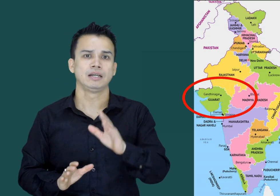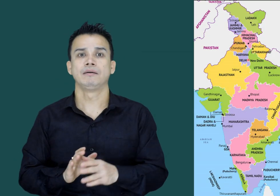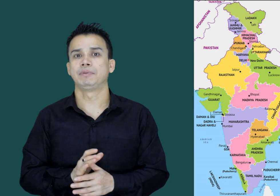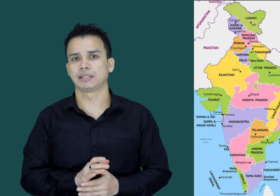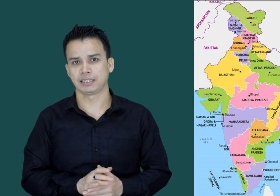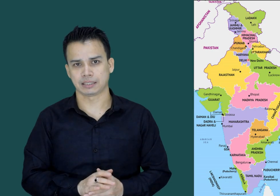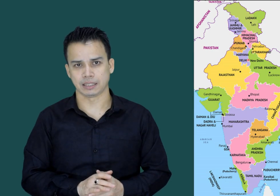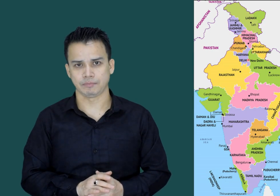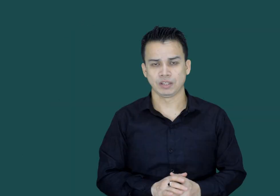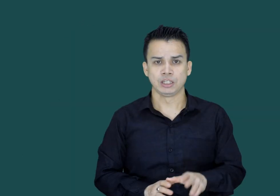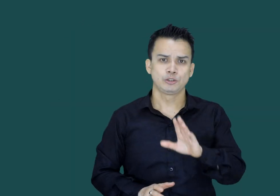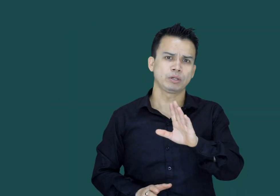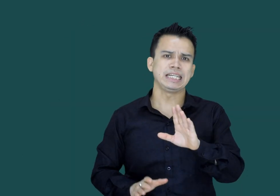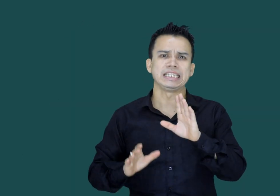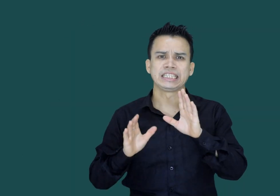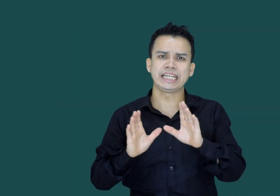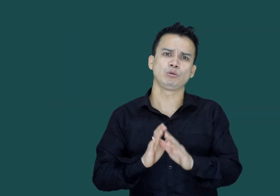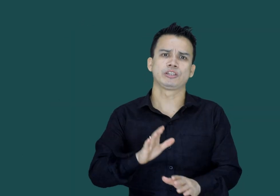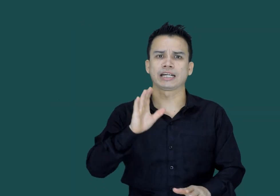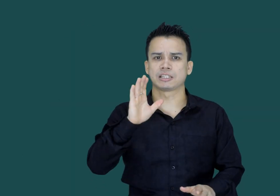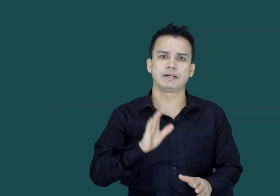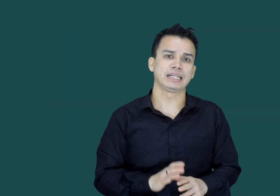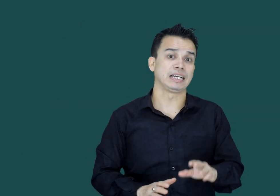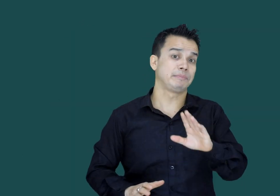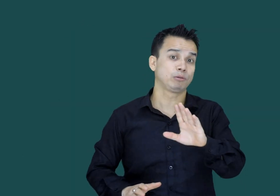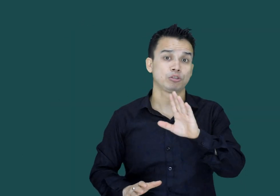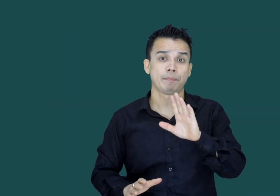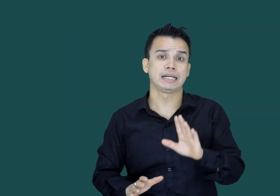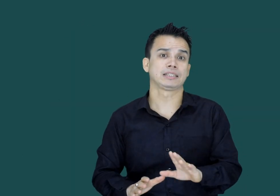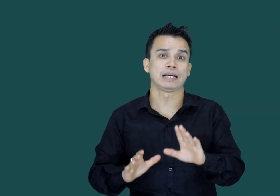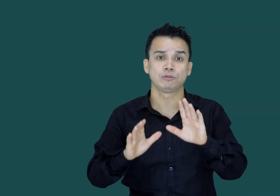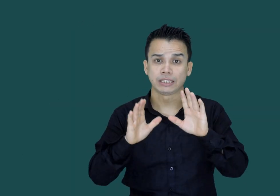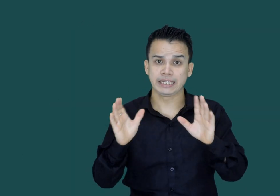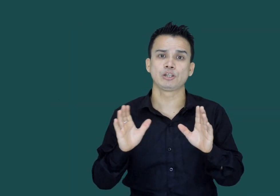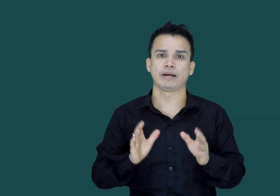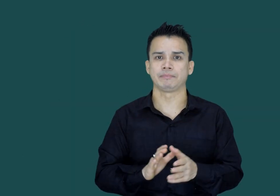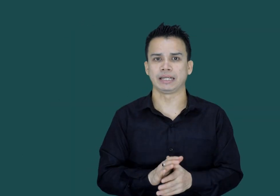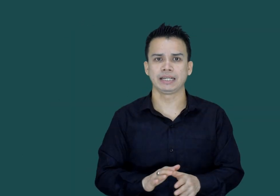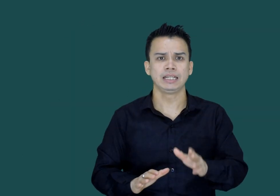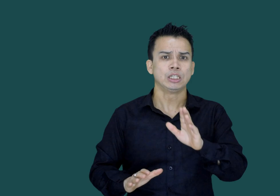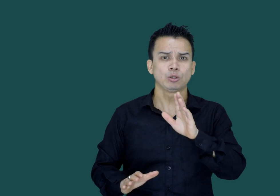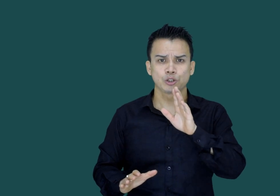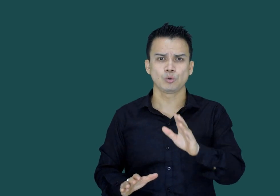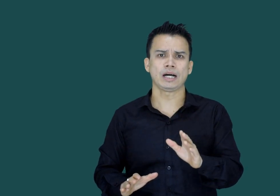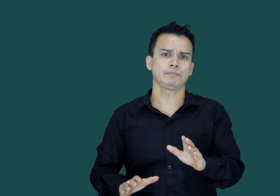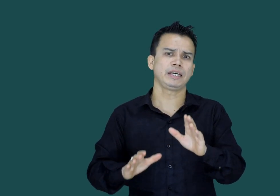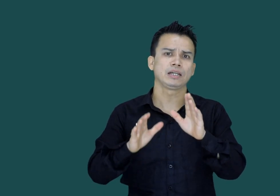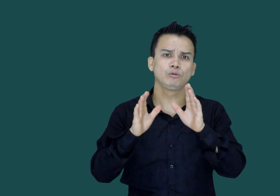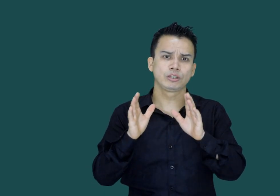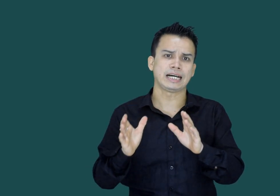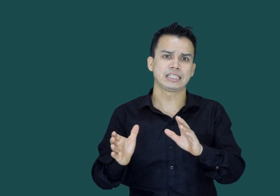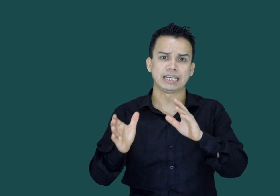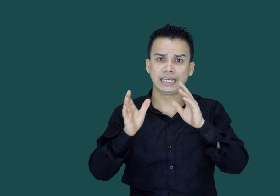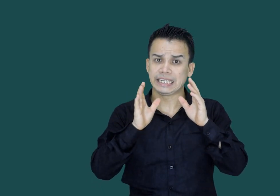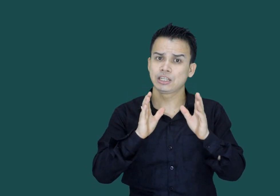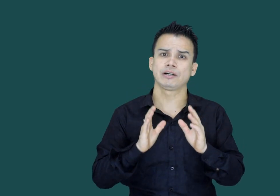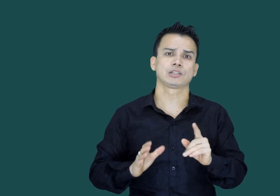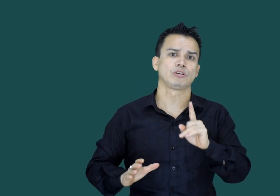پکڑے جاتے ہیں چونکہ سی روٹ ڈرگ سمگلنگ ابھی کچھ پانچ سالوں سے ہی ٹوینڈ میں ہے تو شروعات میں گجرات سے ان ڈرگز کو